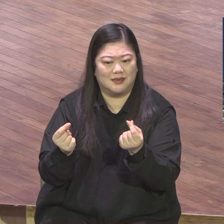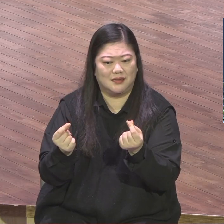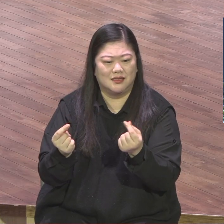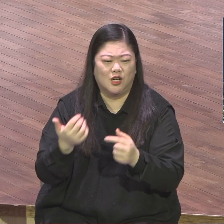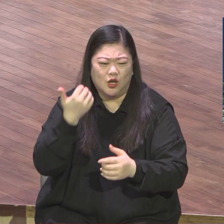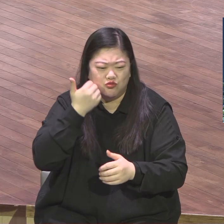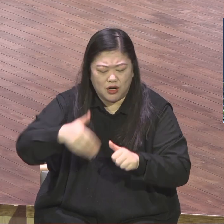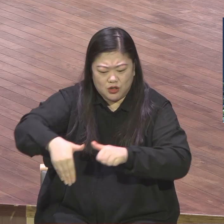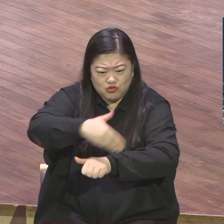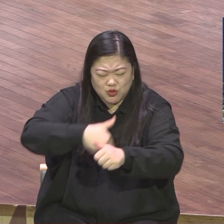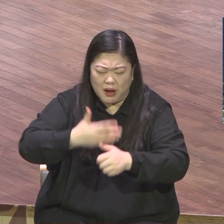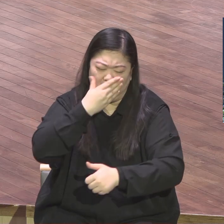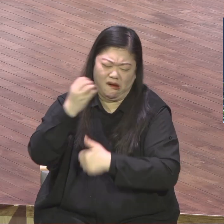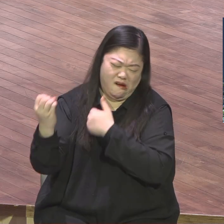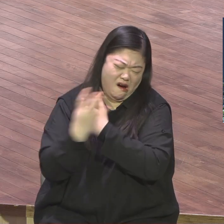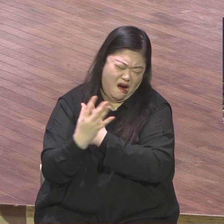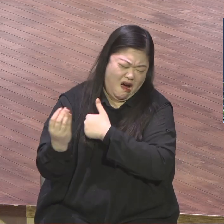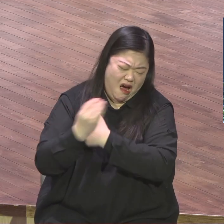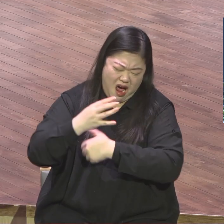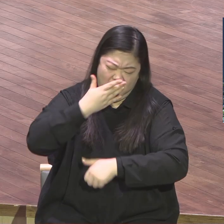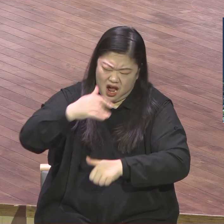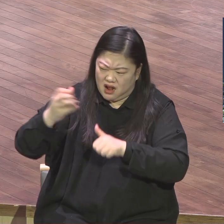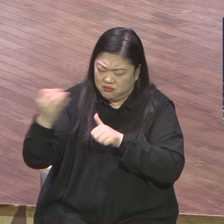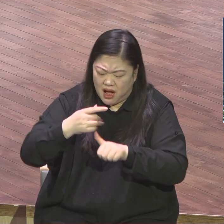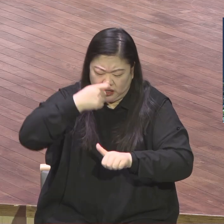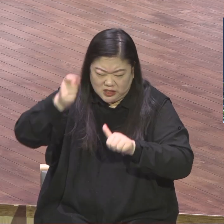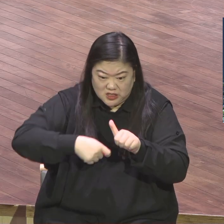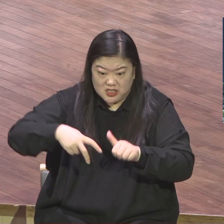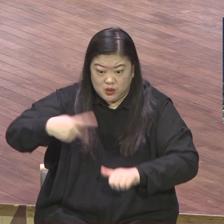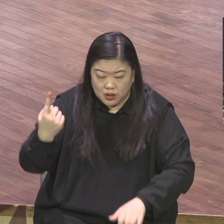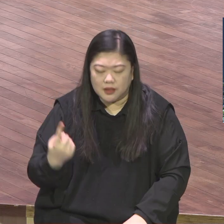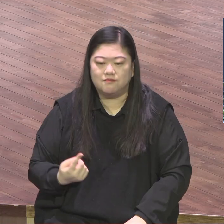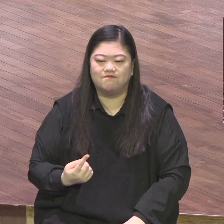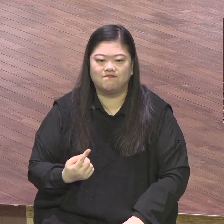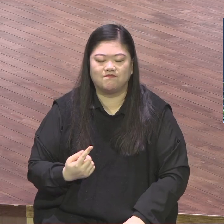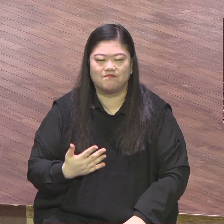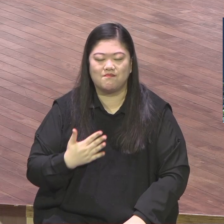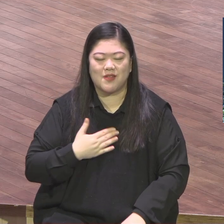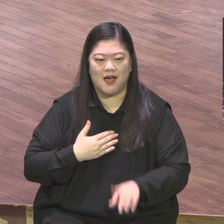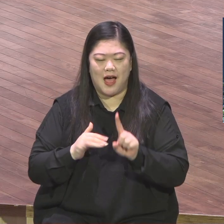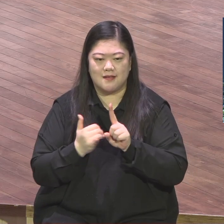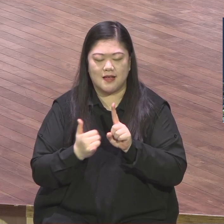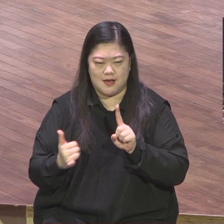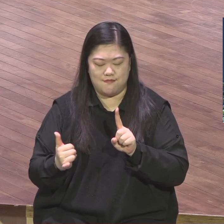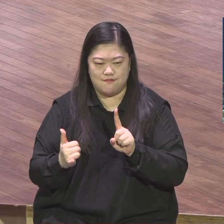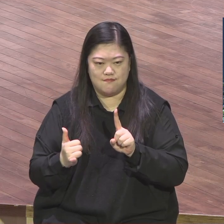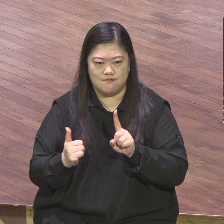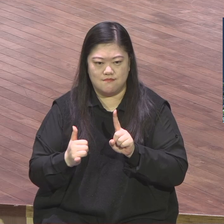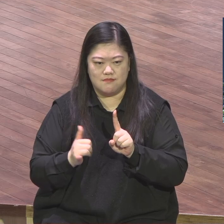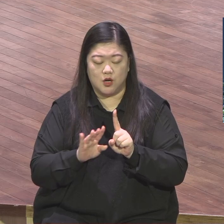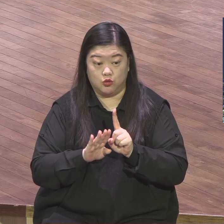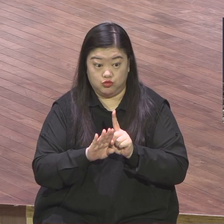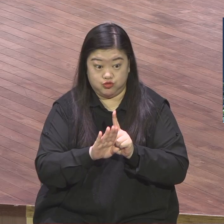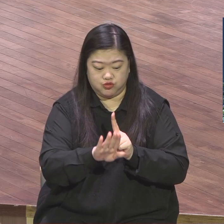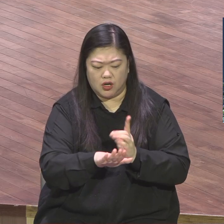너의 행동에 전적 달려있다 라는 미션에 여러분 여러분의 직분을 어떻게